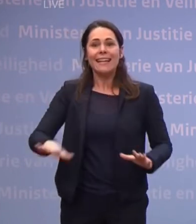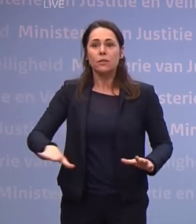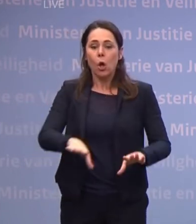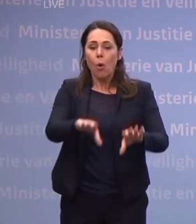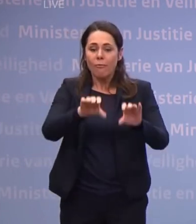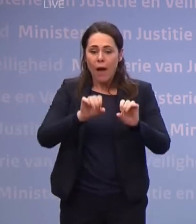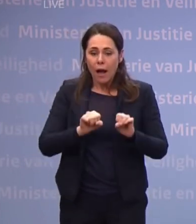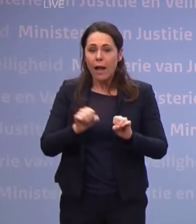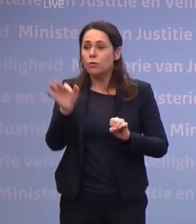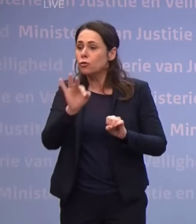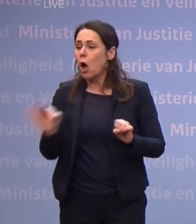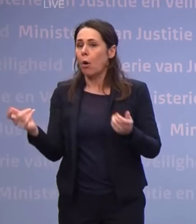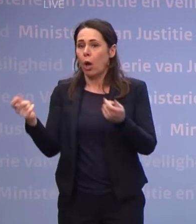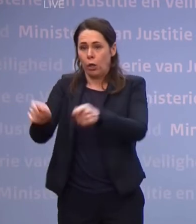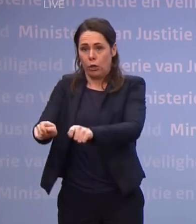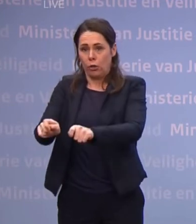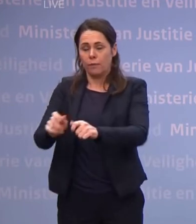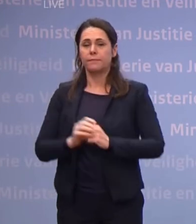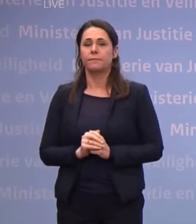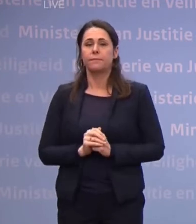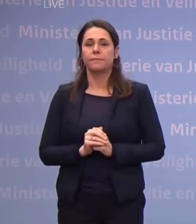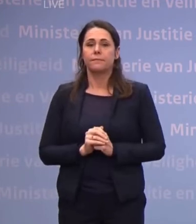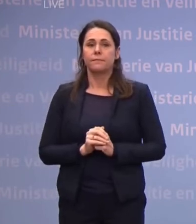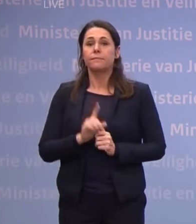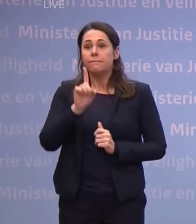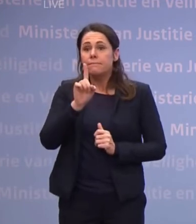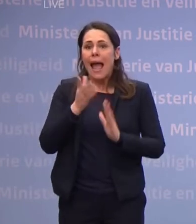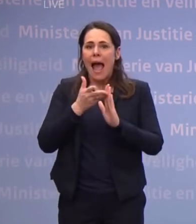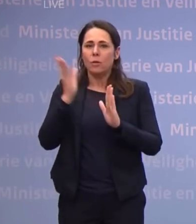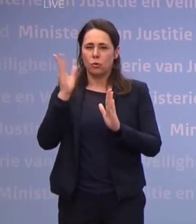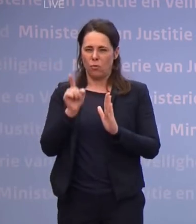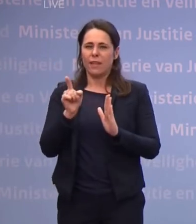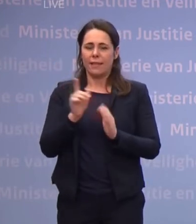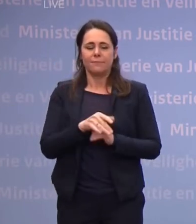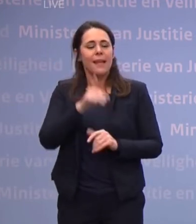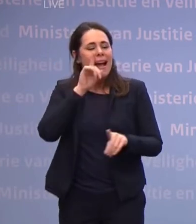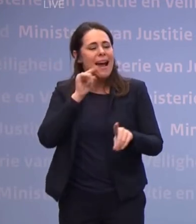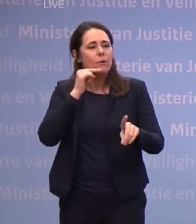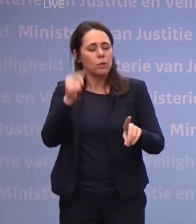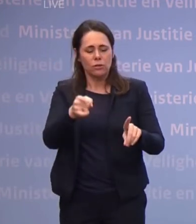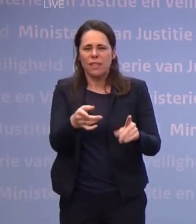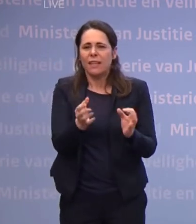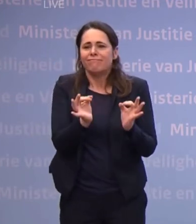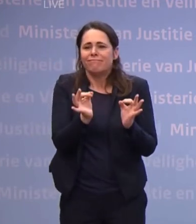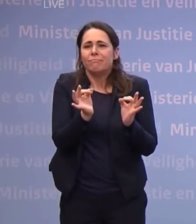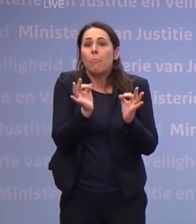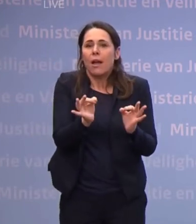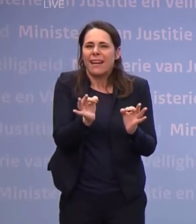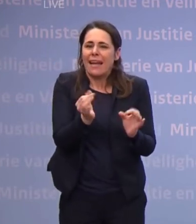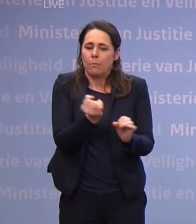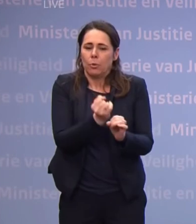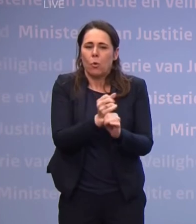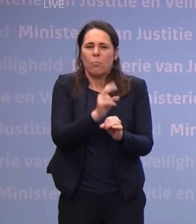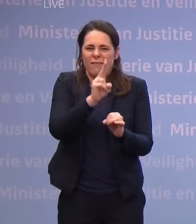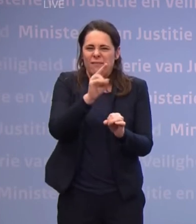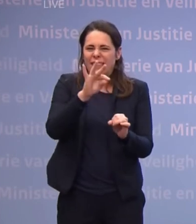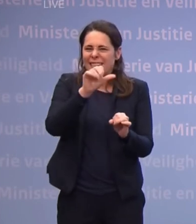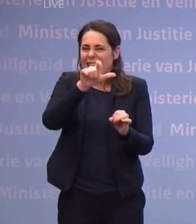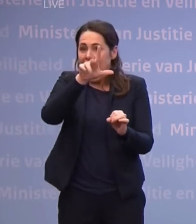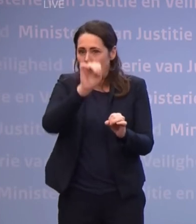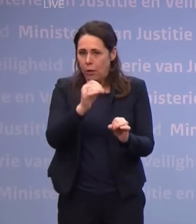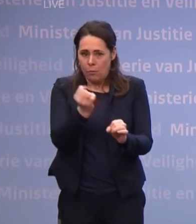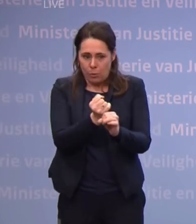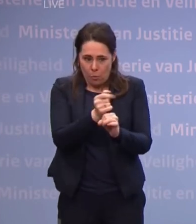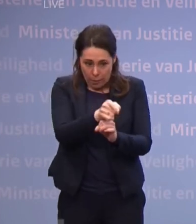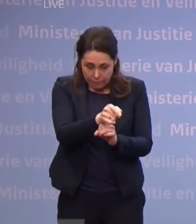dicht met uitzondering voor die kinderen van ouders in vitale beroepen. Zij kunnen morgen naar de plek gaan